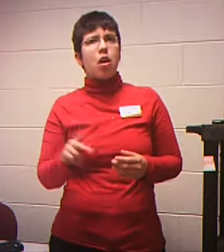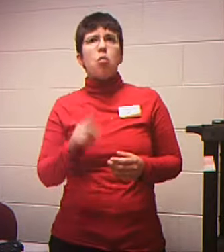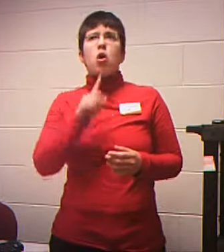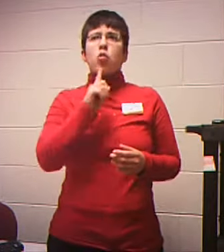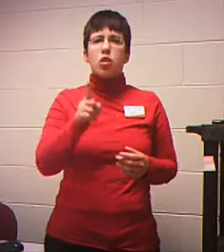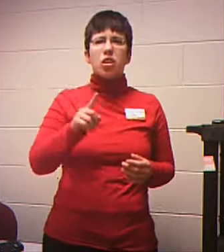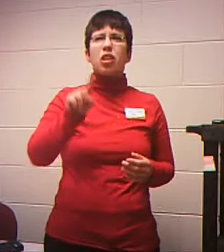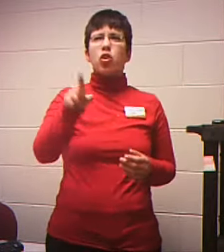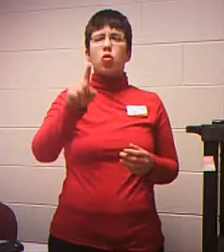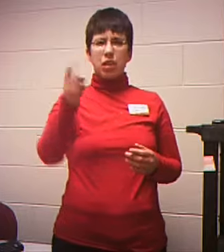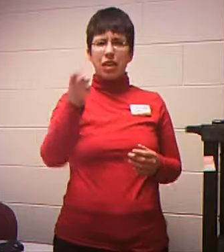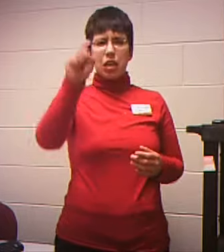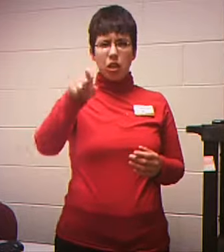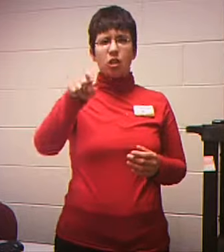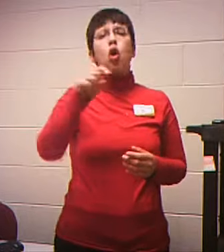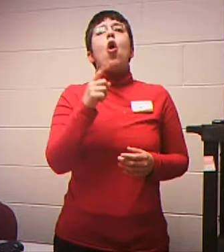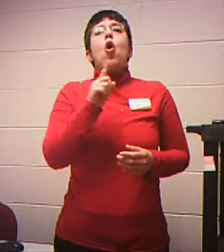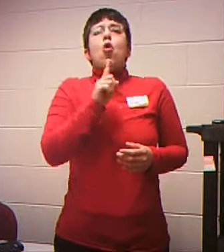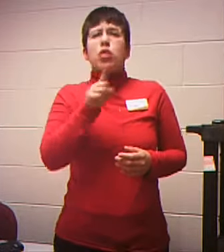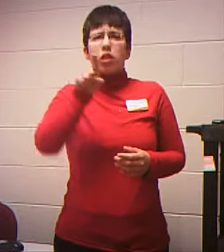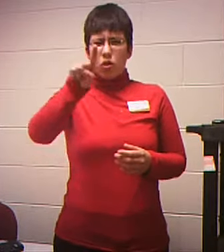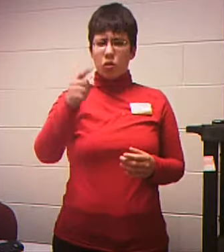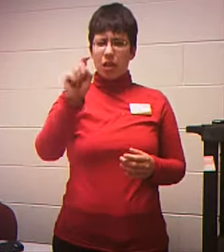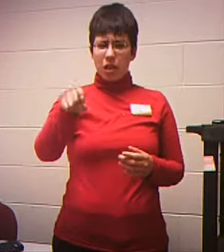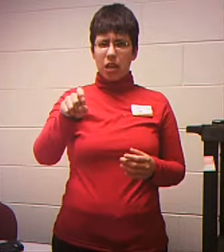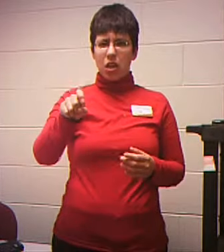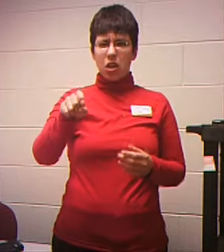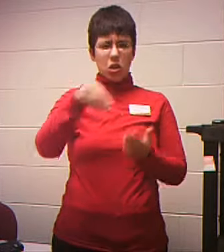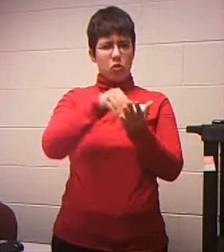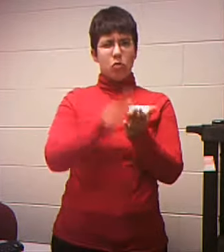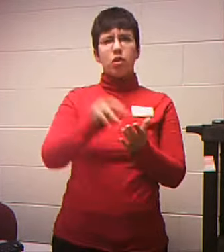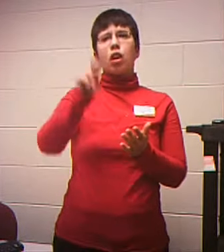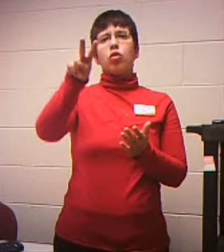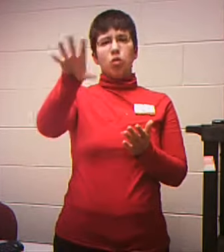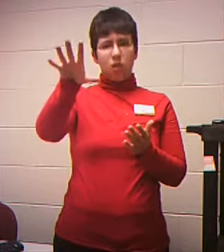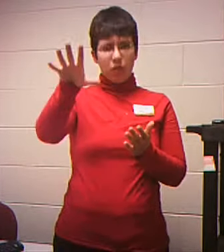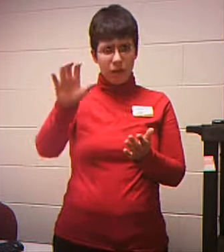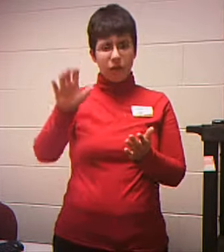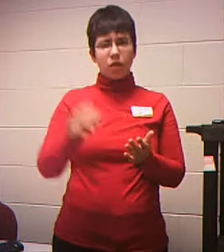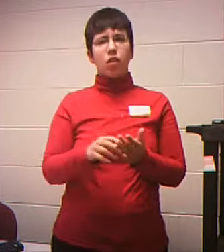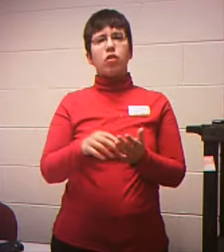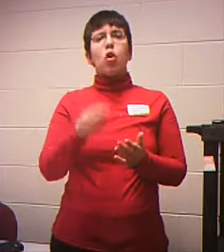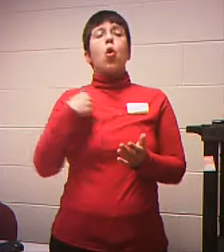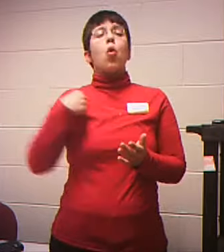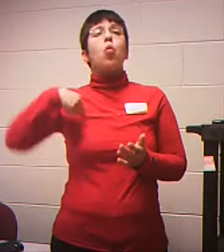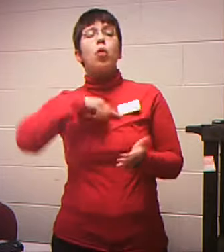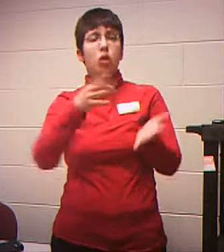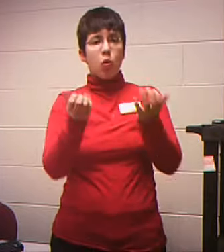pay 250 We want The 250 To show In other Words The least Amount That you Would have To pay And then The same